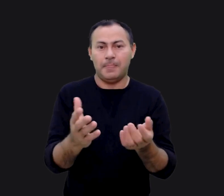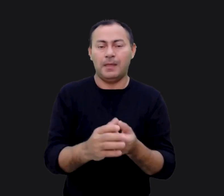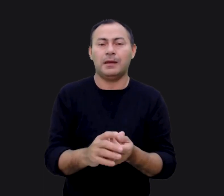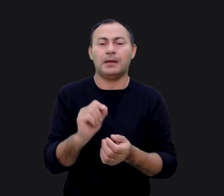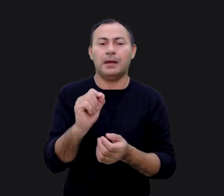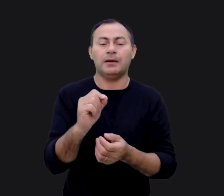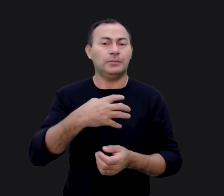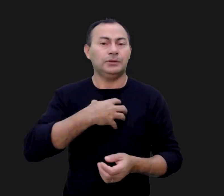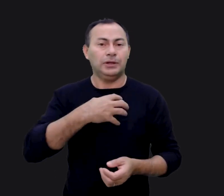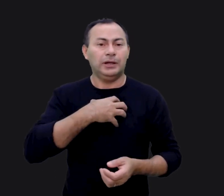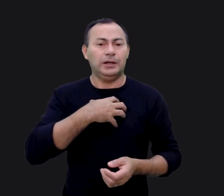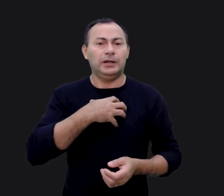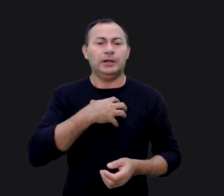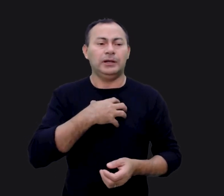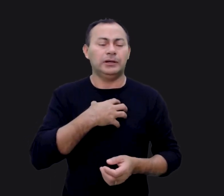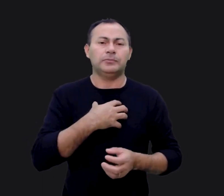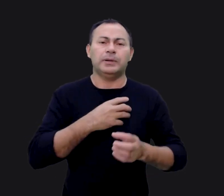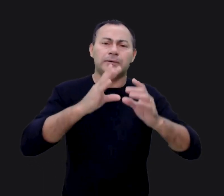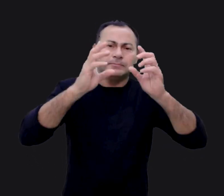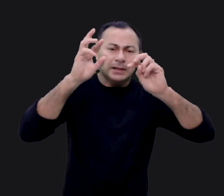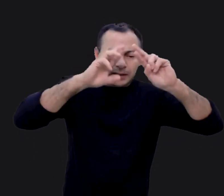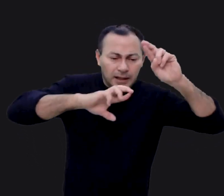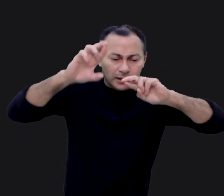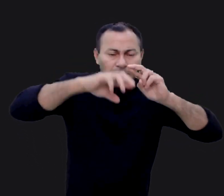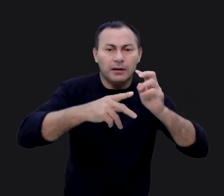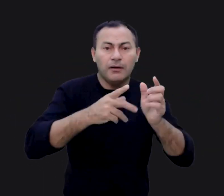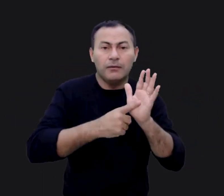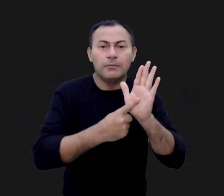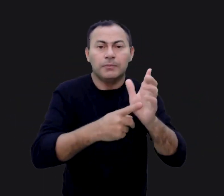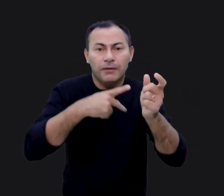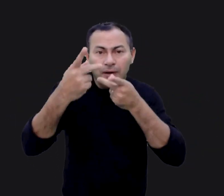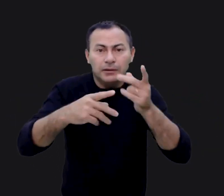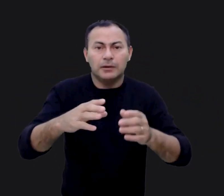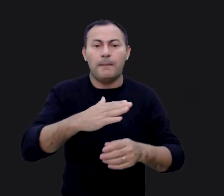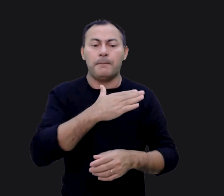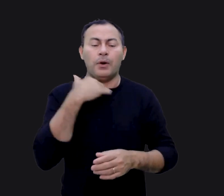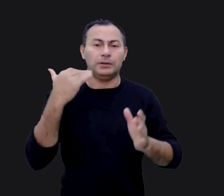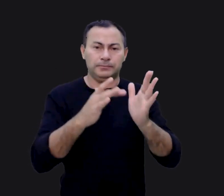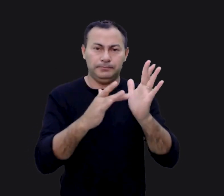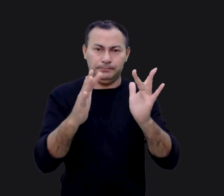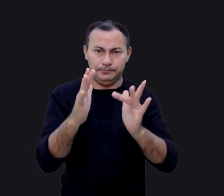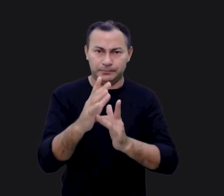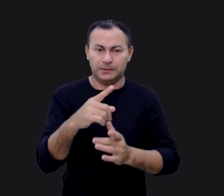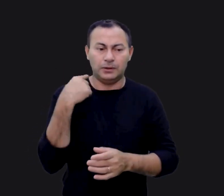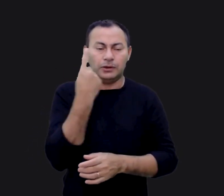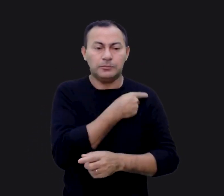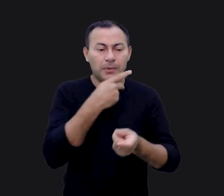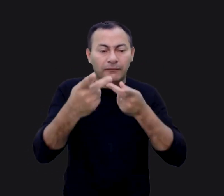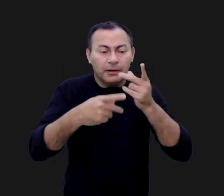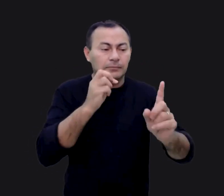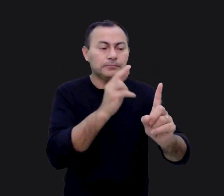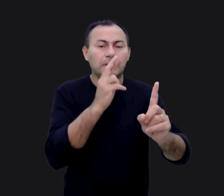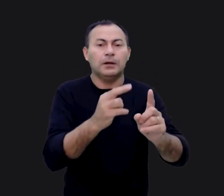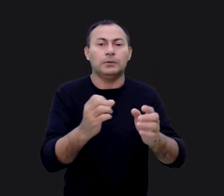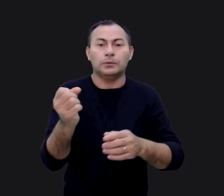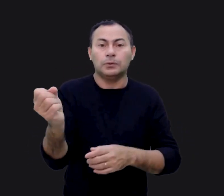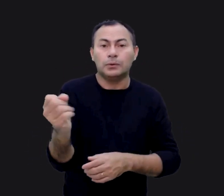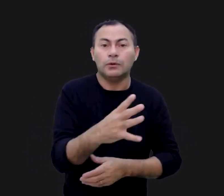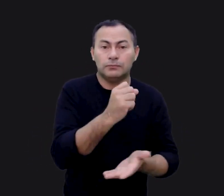que de uma forma desavisada, lá está ela falando sobre a morte de Jesus Cristo. Estamos nos referindo agora, por exemplo, no Novo